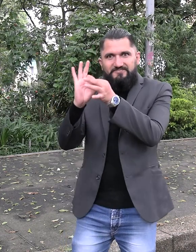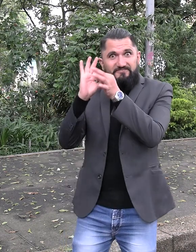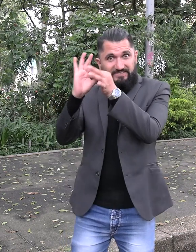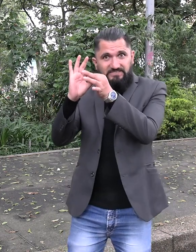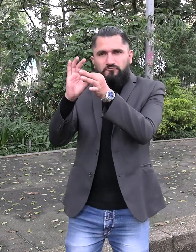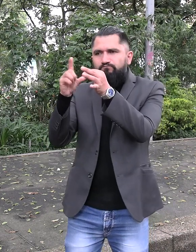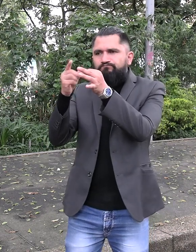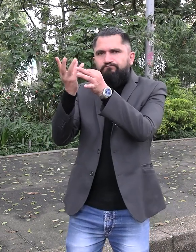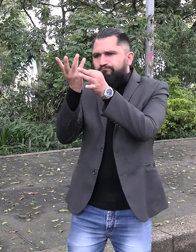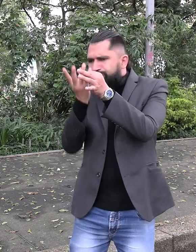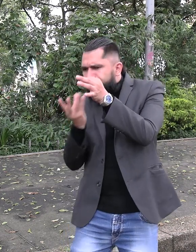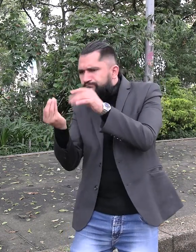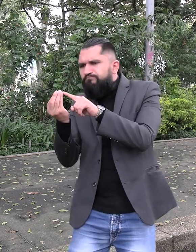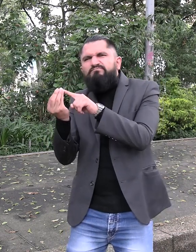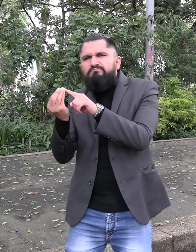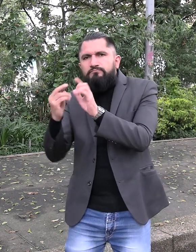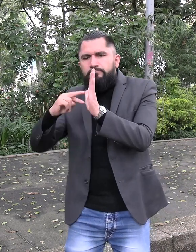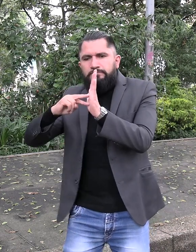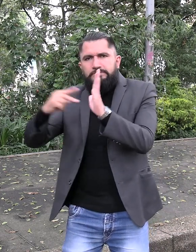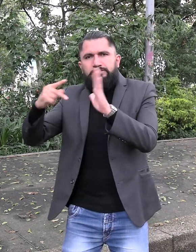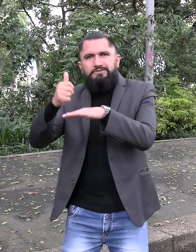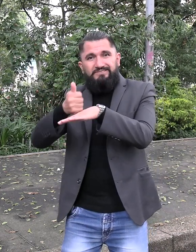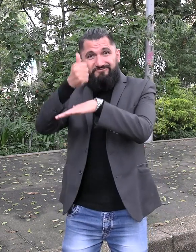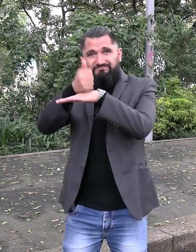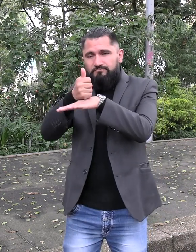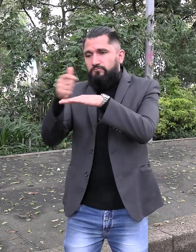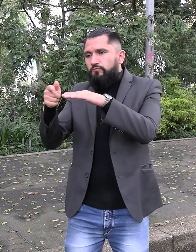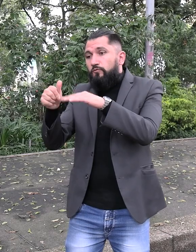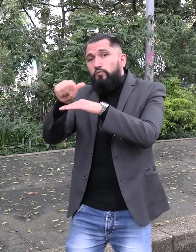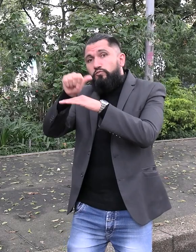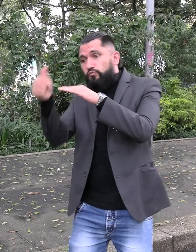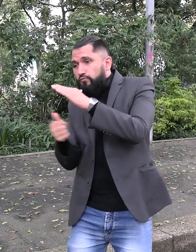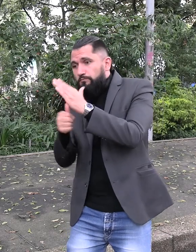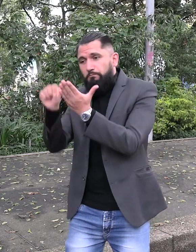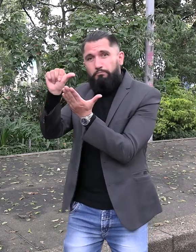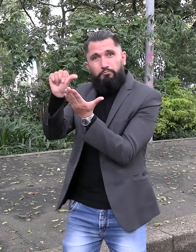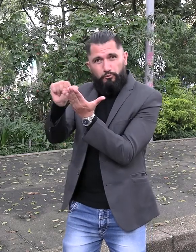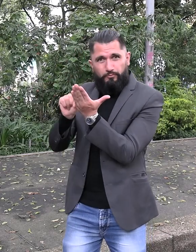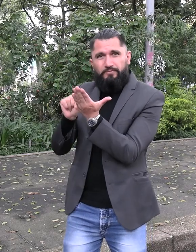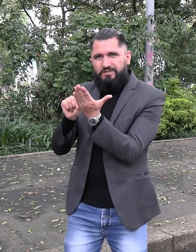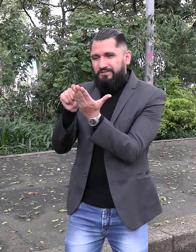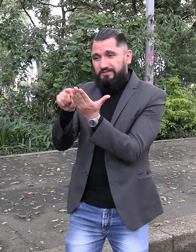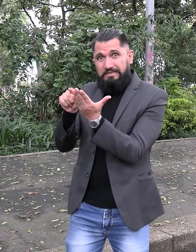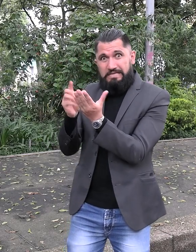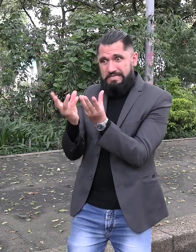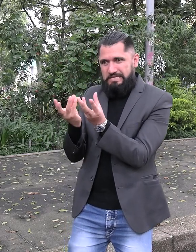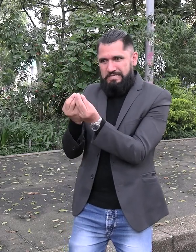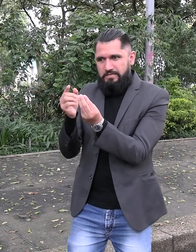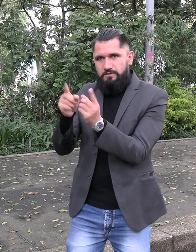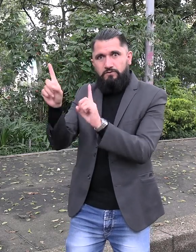El Área de Programas, perteneciente a la Dirección Técnica de FENASCOL,